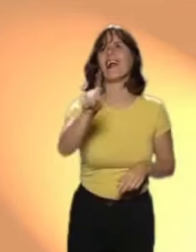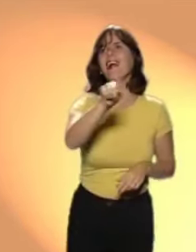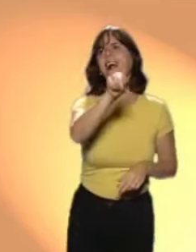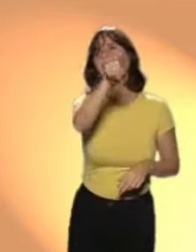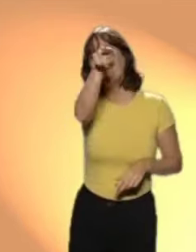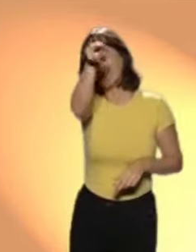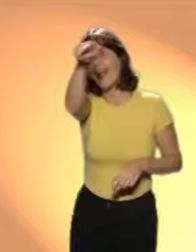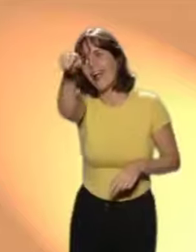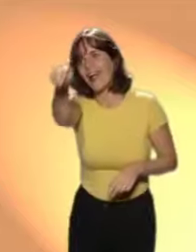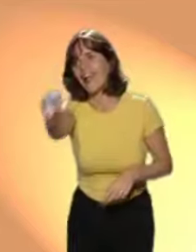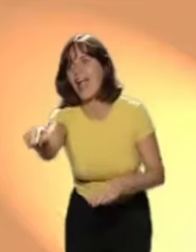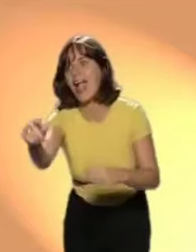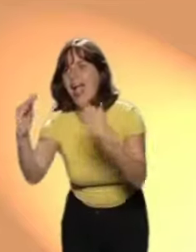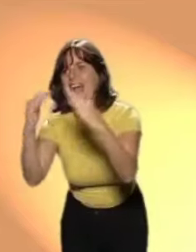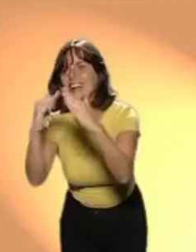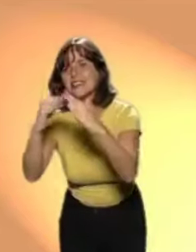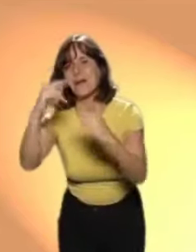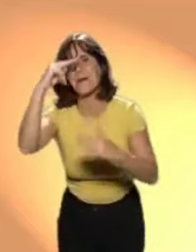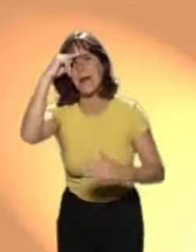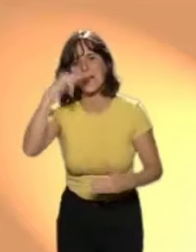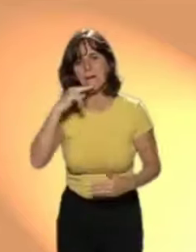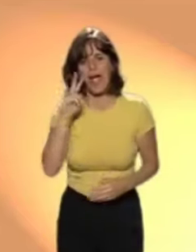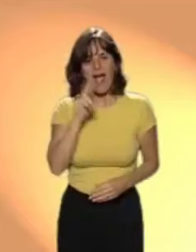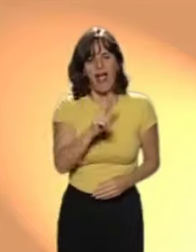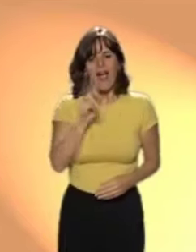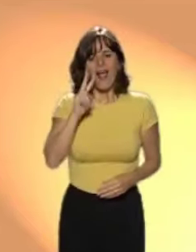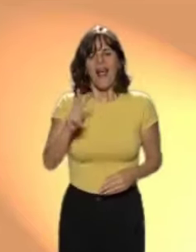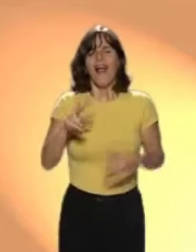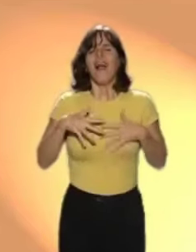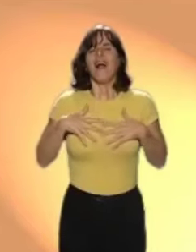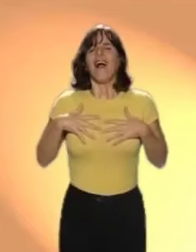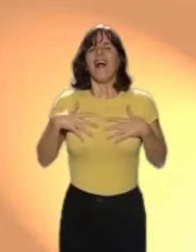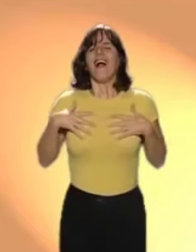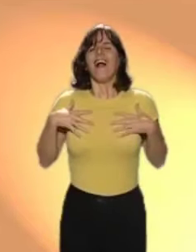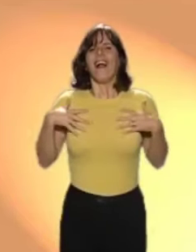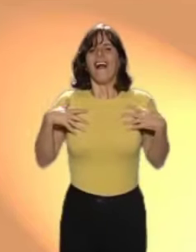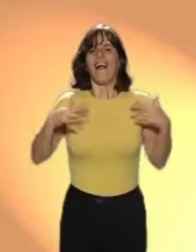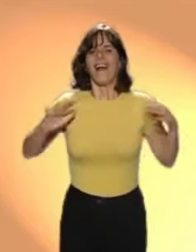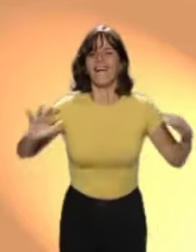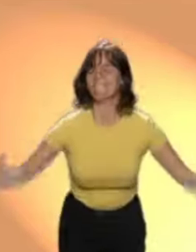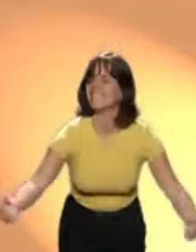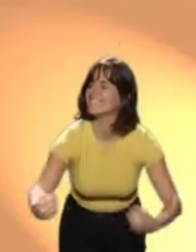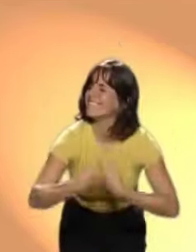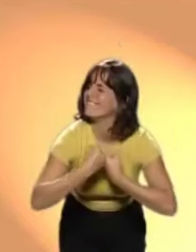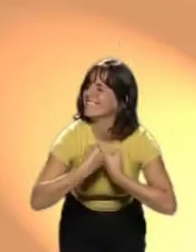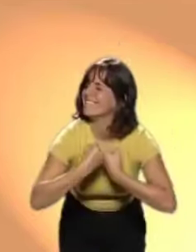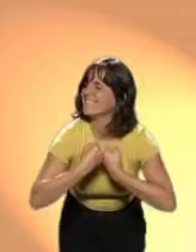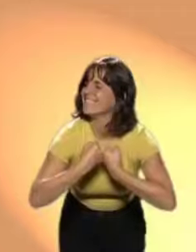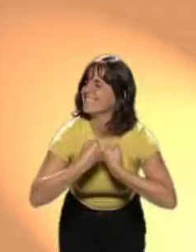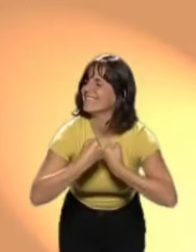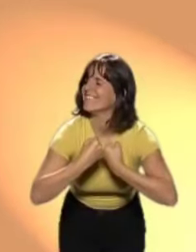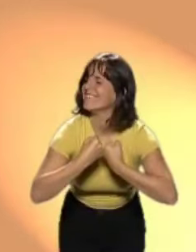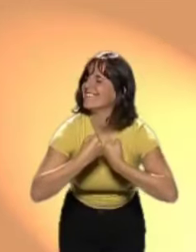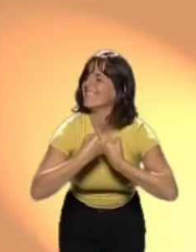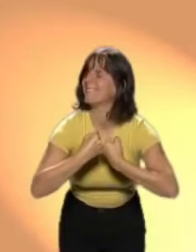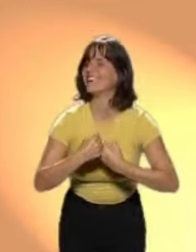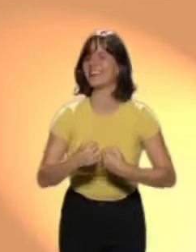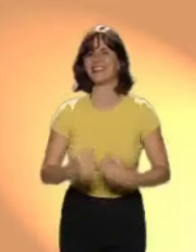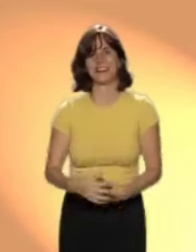volando, volando, volando Y llegaron a casa de su papá El padre, al verlo emocionado Les